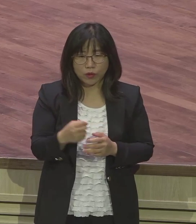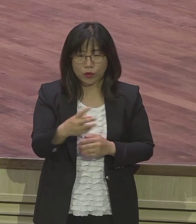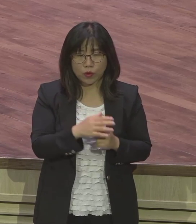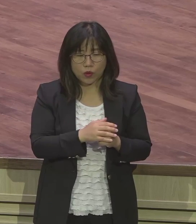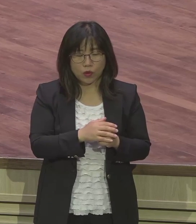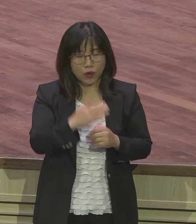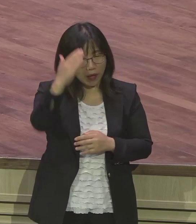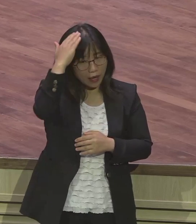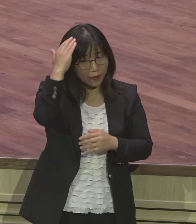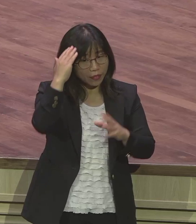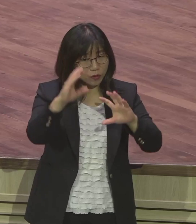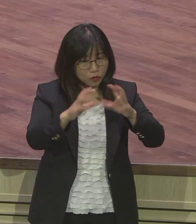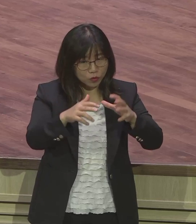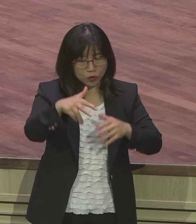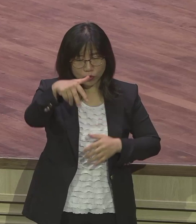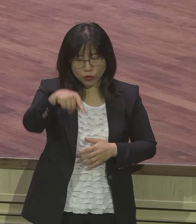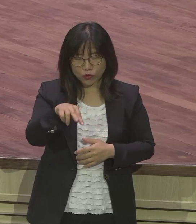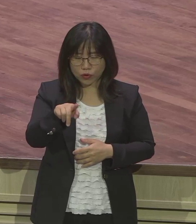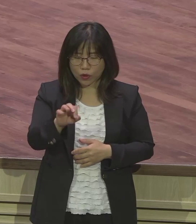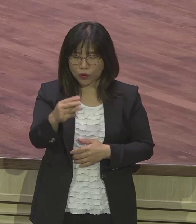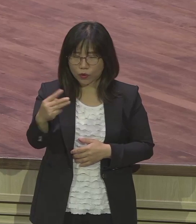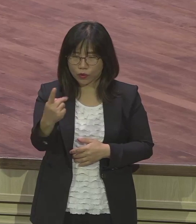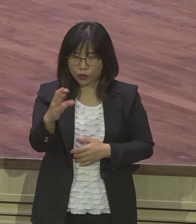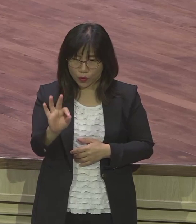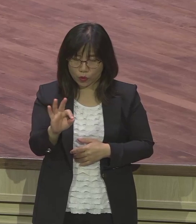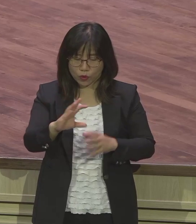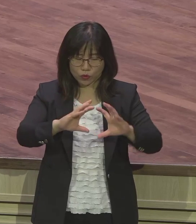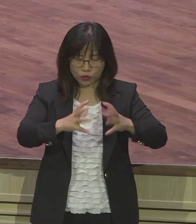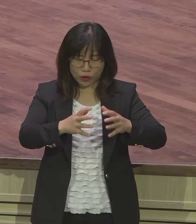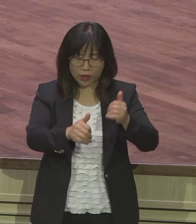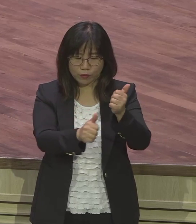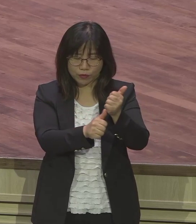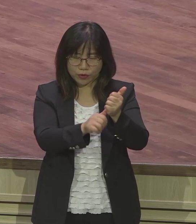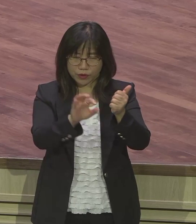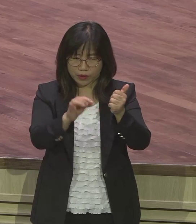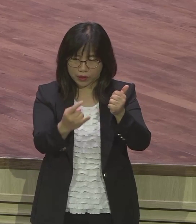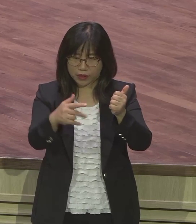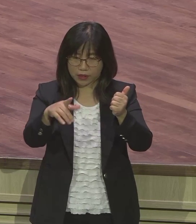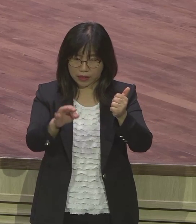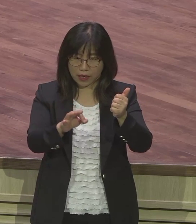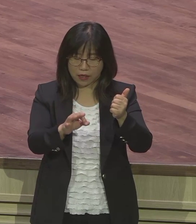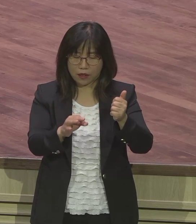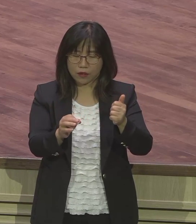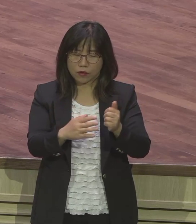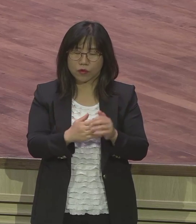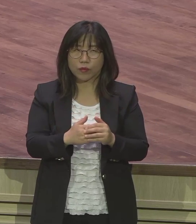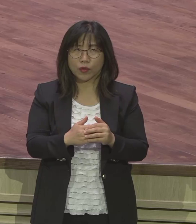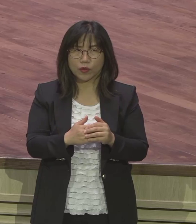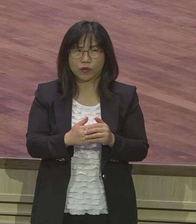국회 부의장, 또 한나라당 해군참모총장 지냈더라고요.